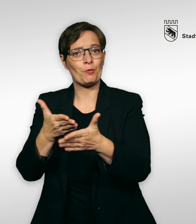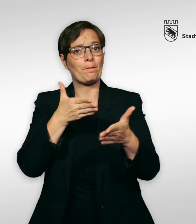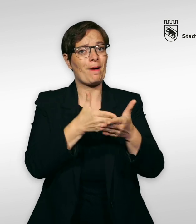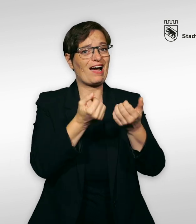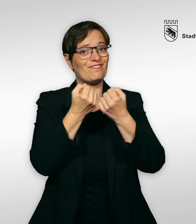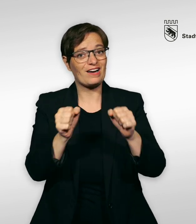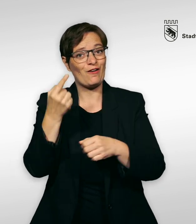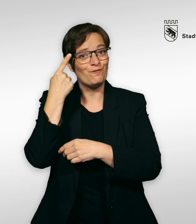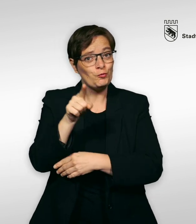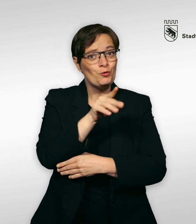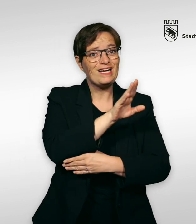und Jugendliche in der Stadt Bern.